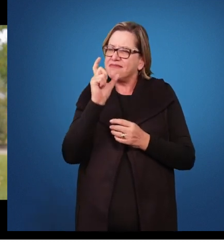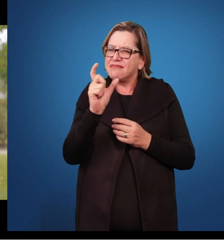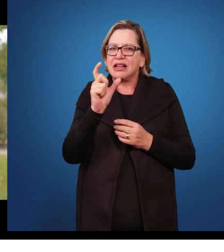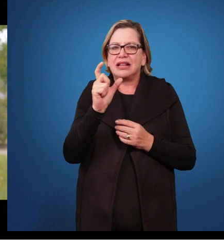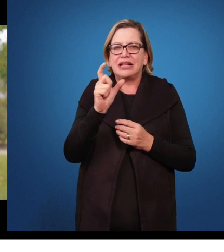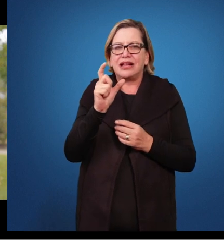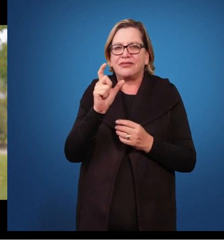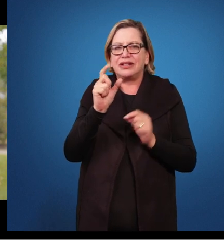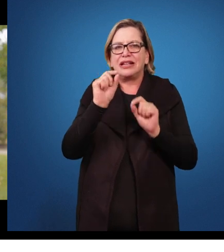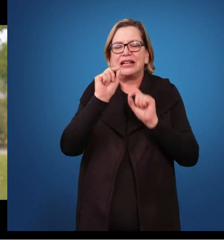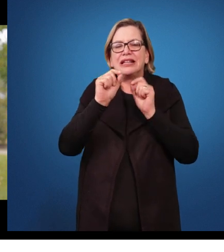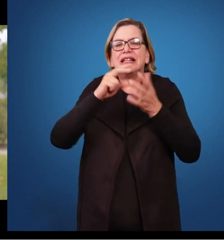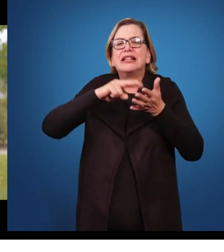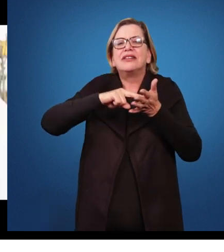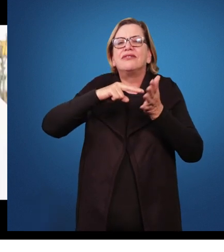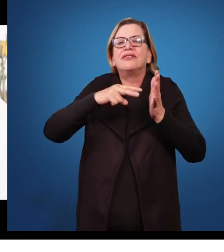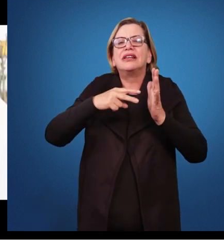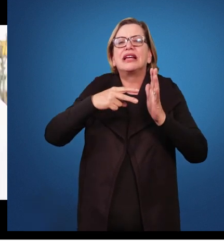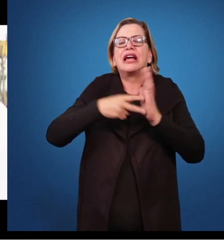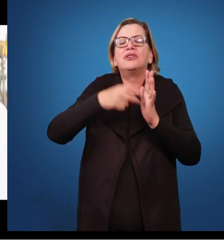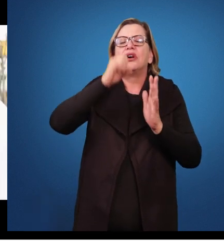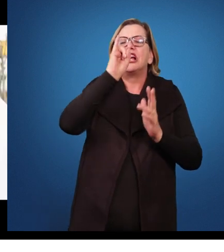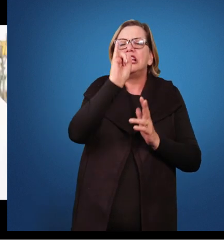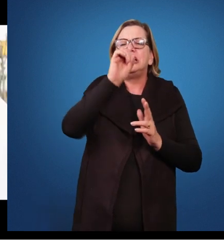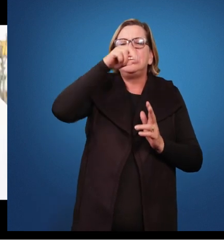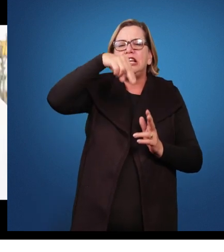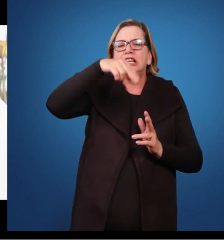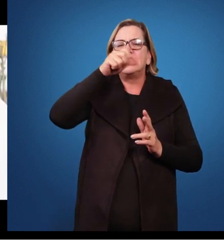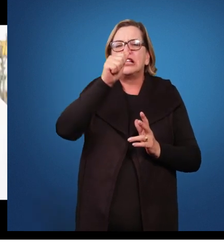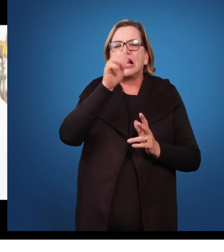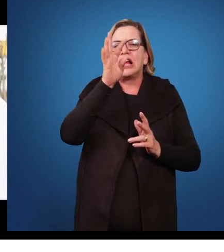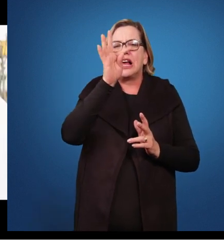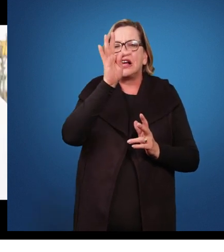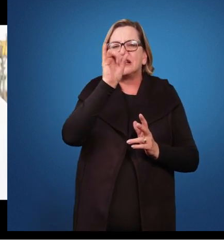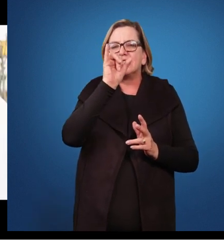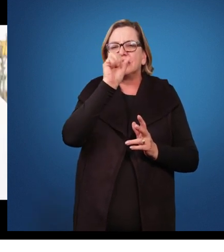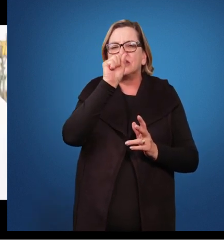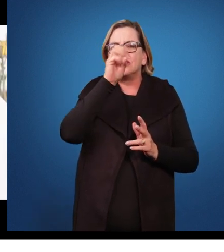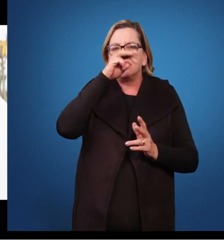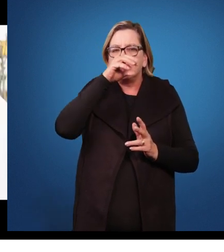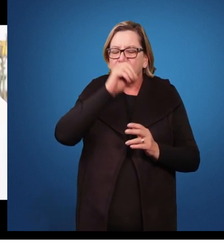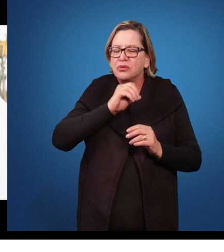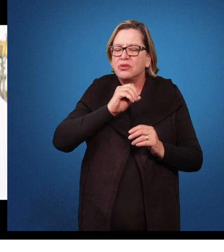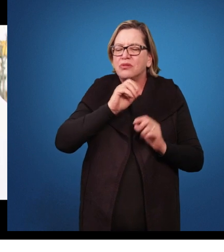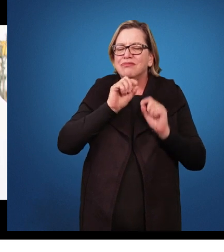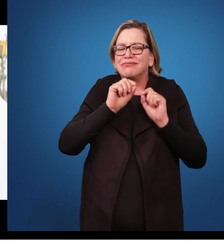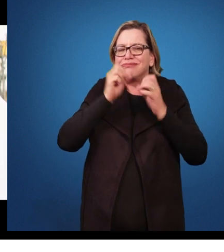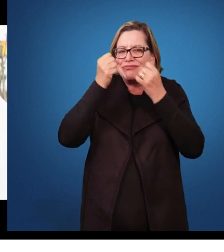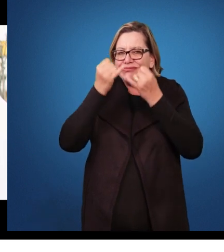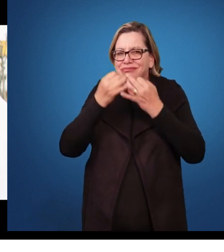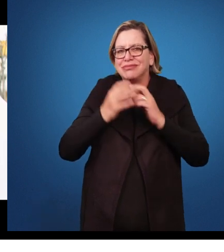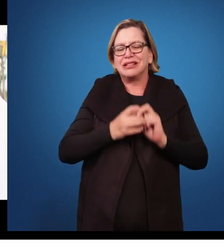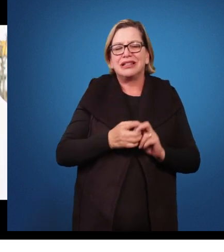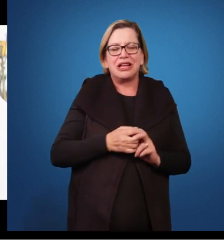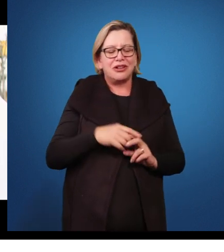inatismo. Bom, então, considerar os superdotados com a sua essência